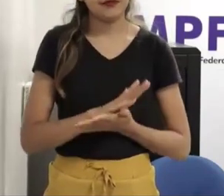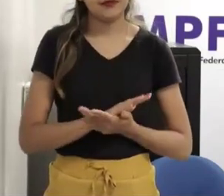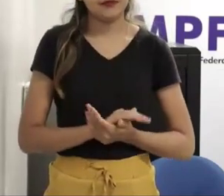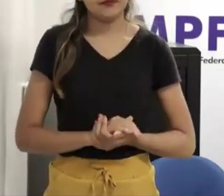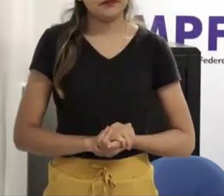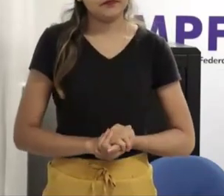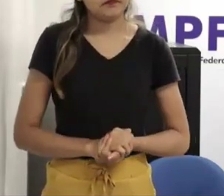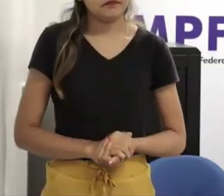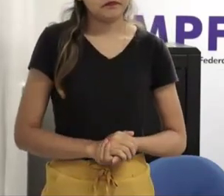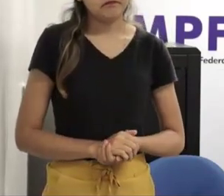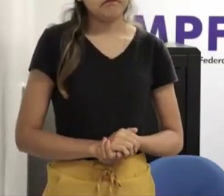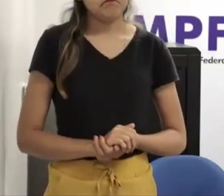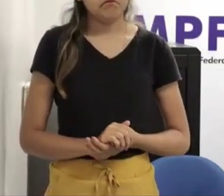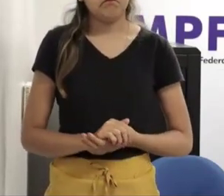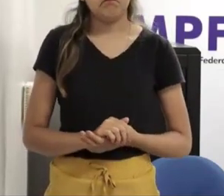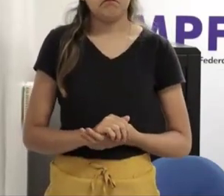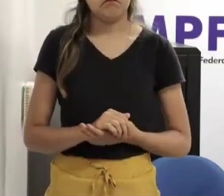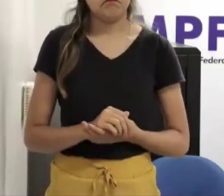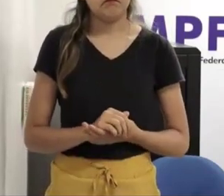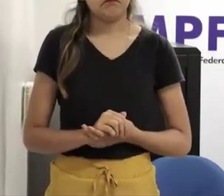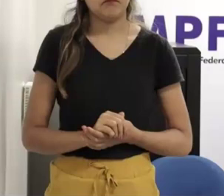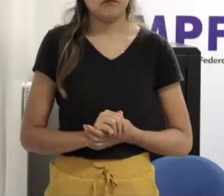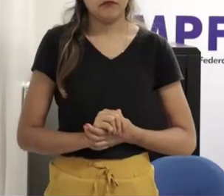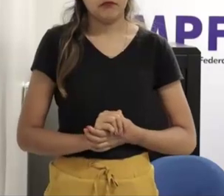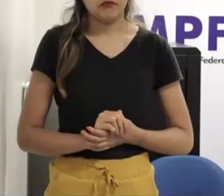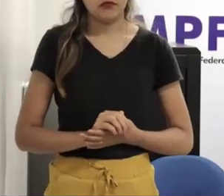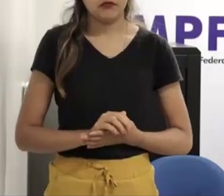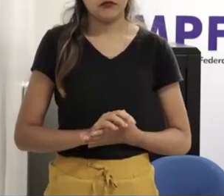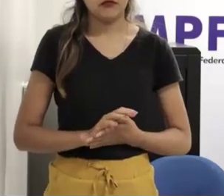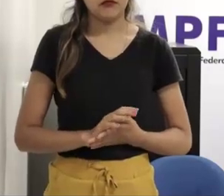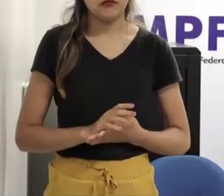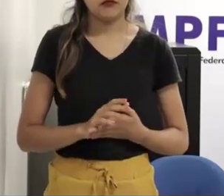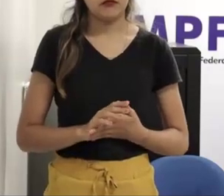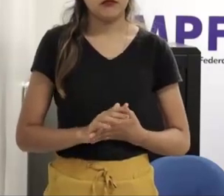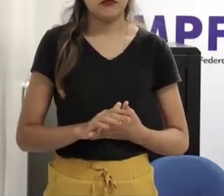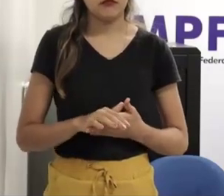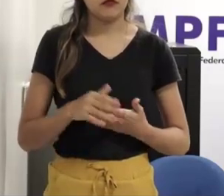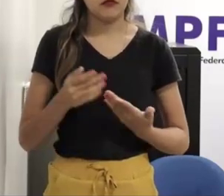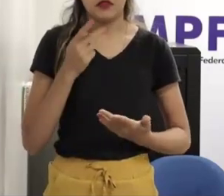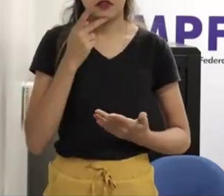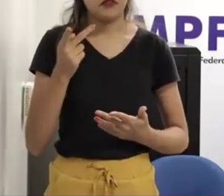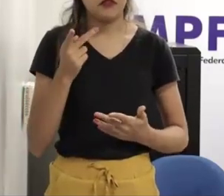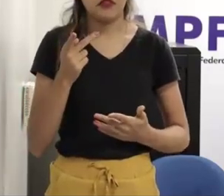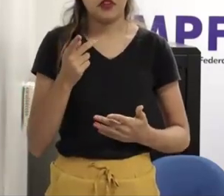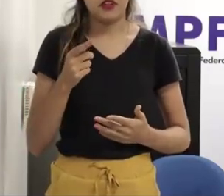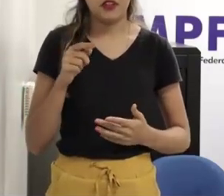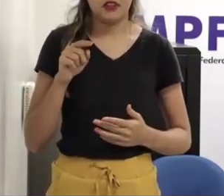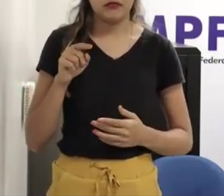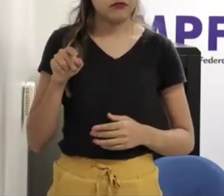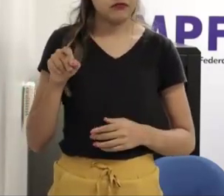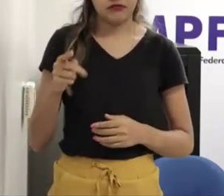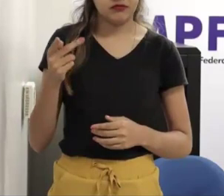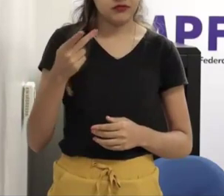não foi um carinho você interpretou errado então a falta do conhecimento leva